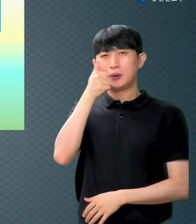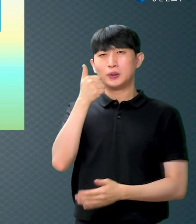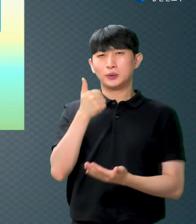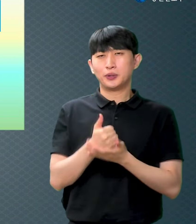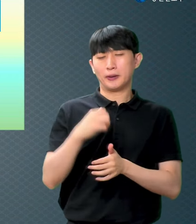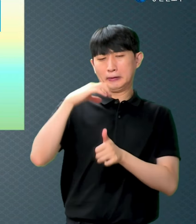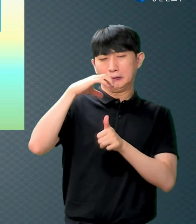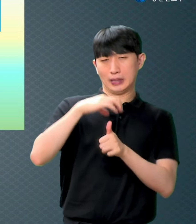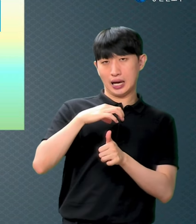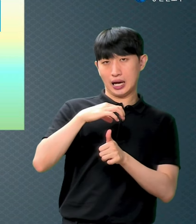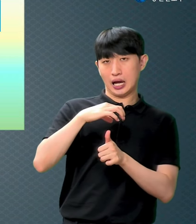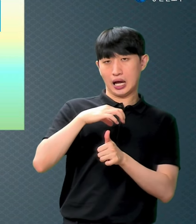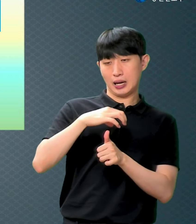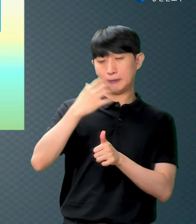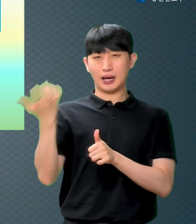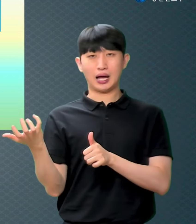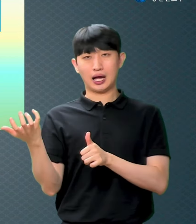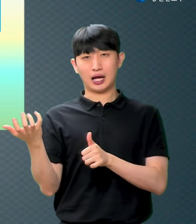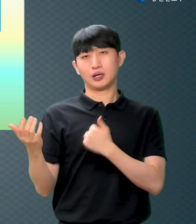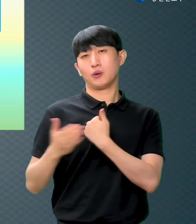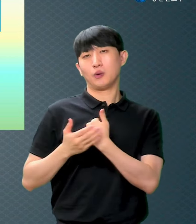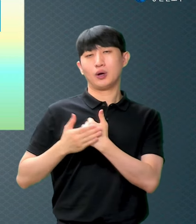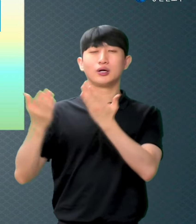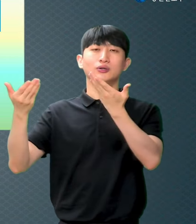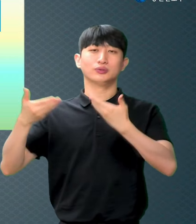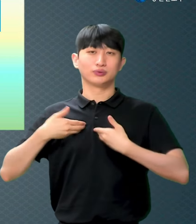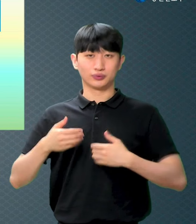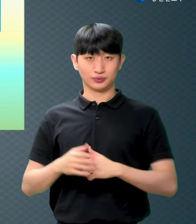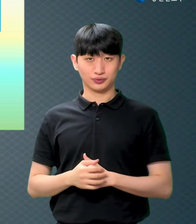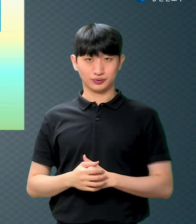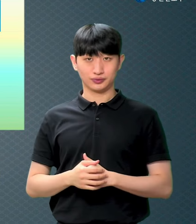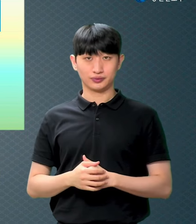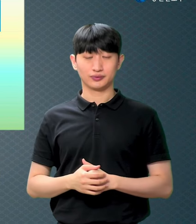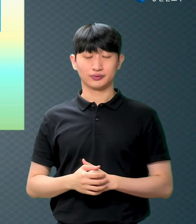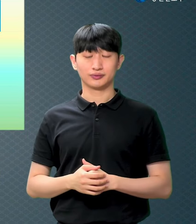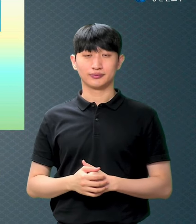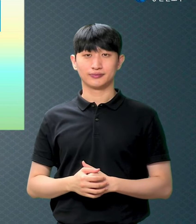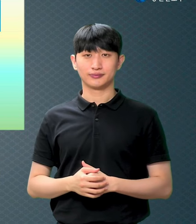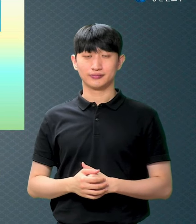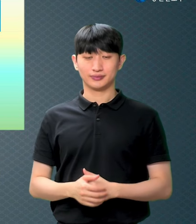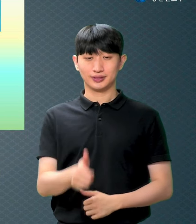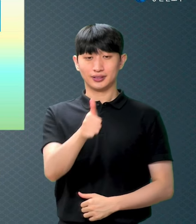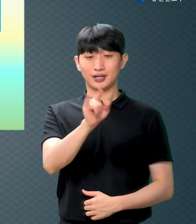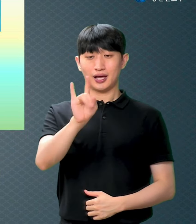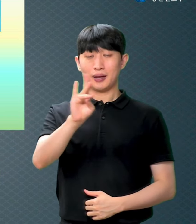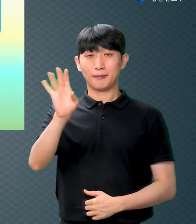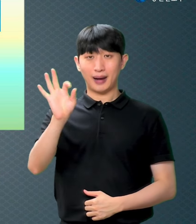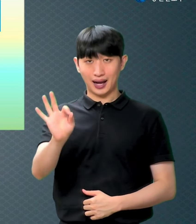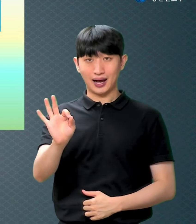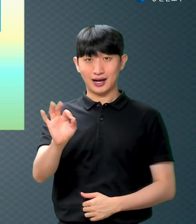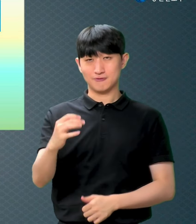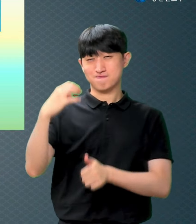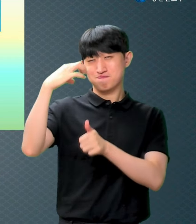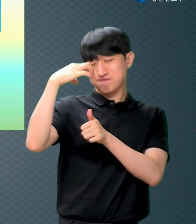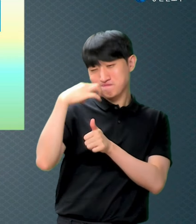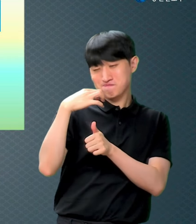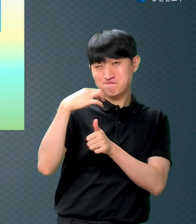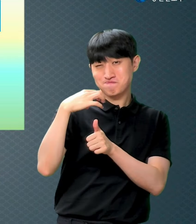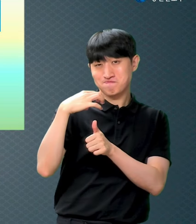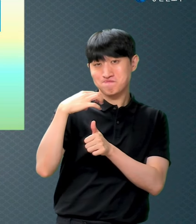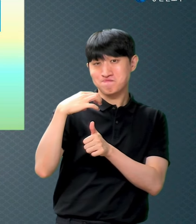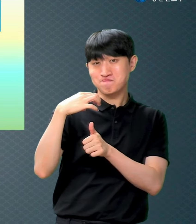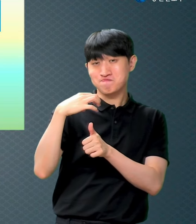해방하시죠 잡혀있다가 풀려나는 거예요 죄에 잡혀있다가